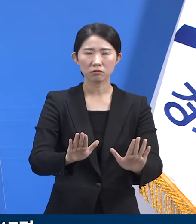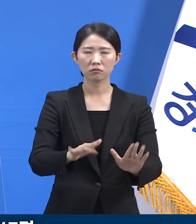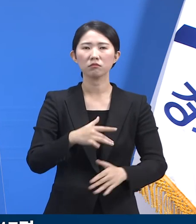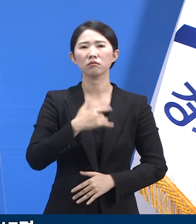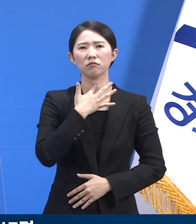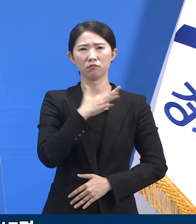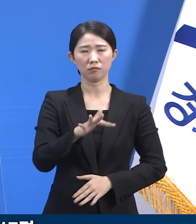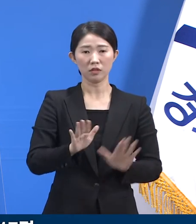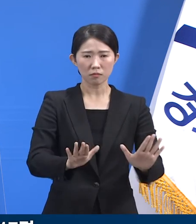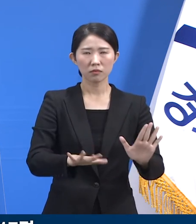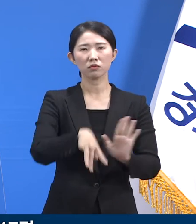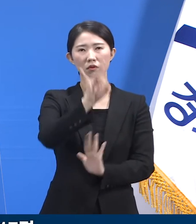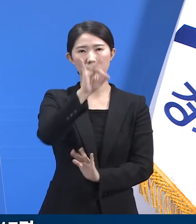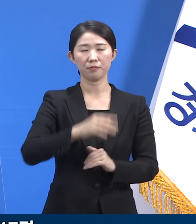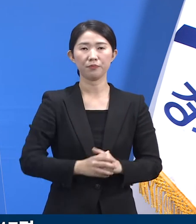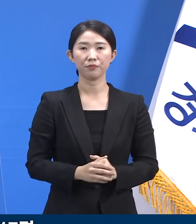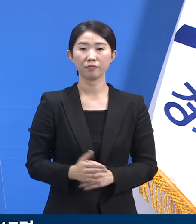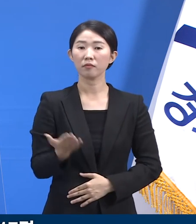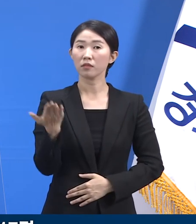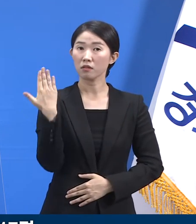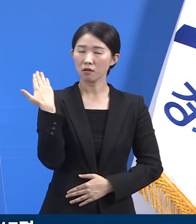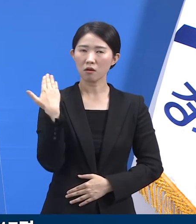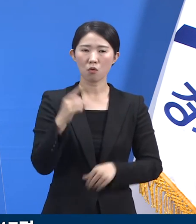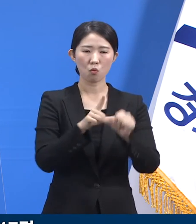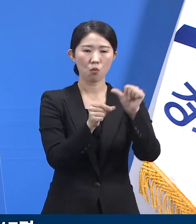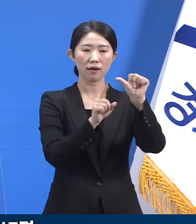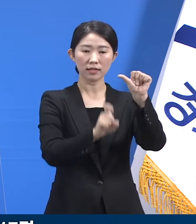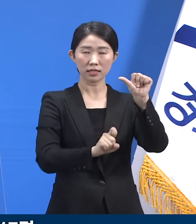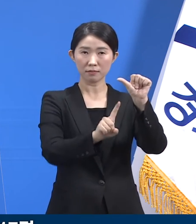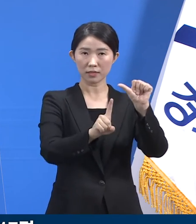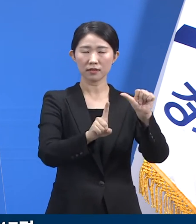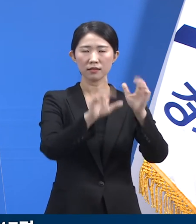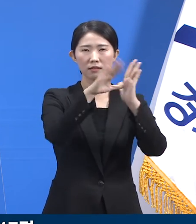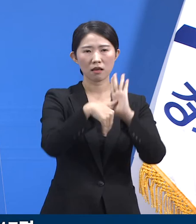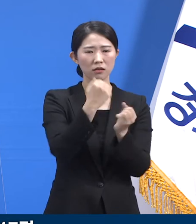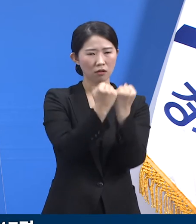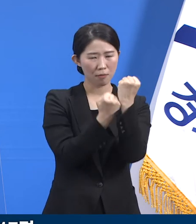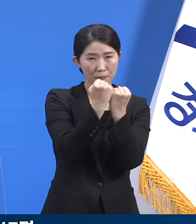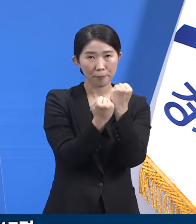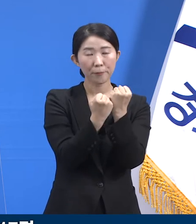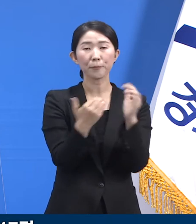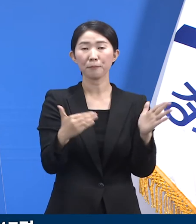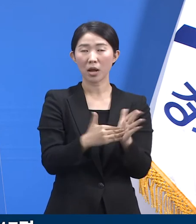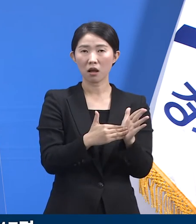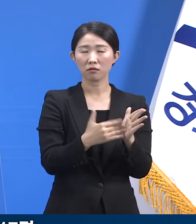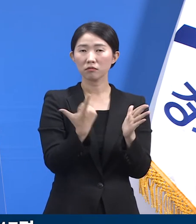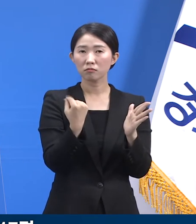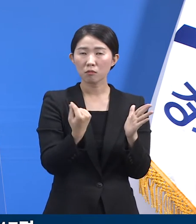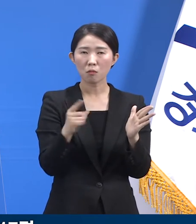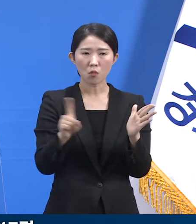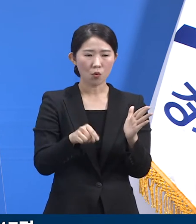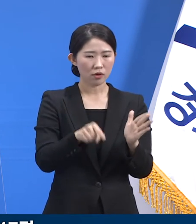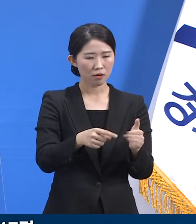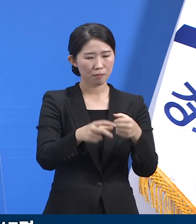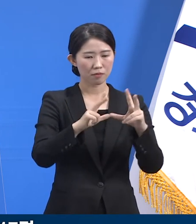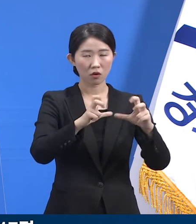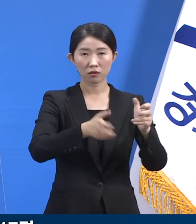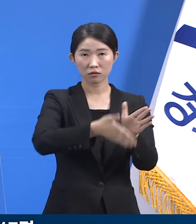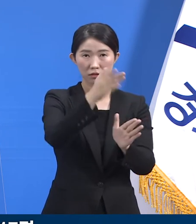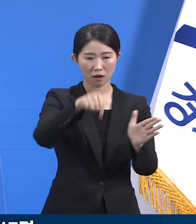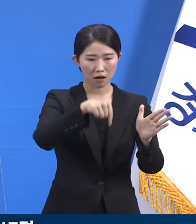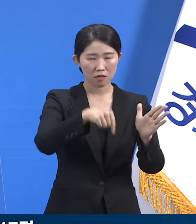지난 11일 브리핑 때 설명드렸던 것처럼 이 기관은 안타깝게도 백신 접종률이 다소 낮았습니다.